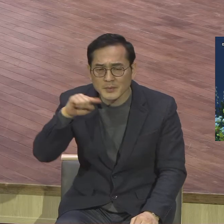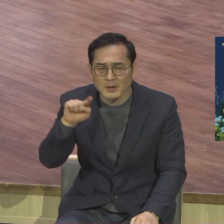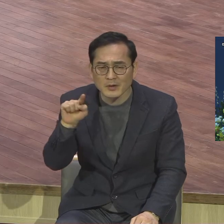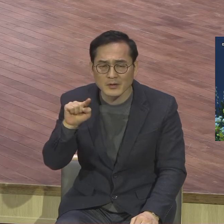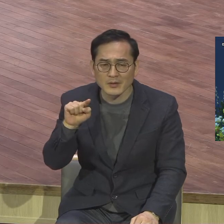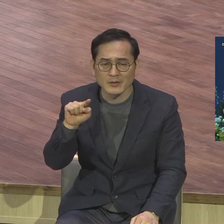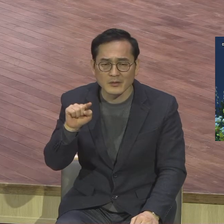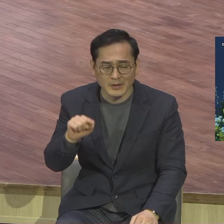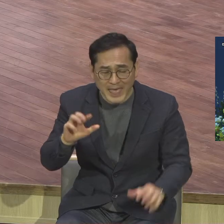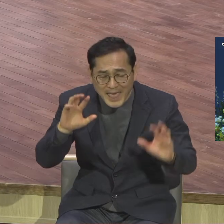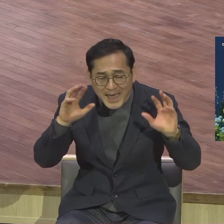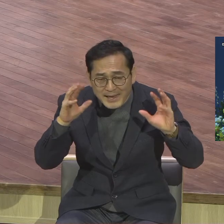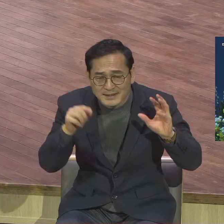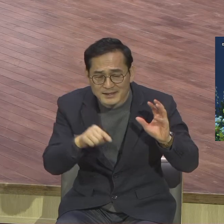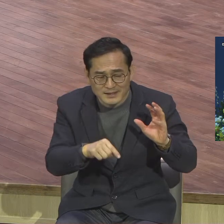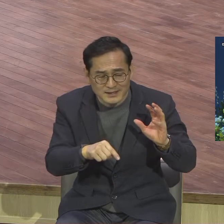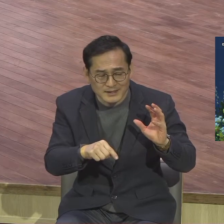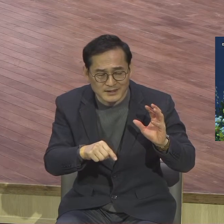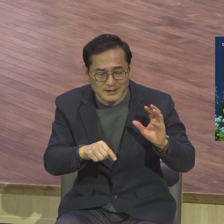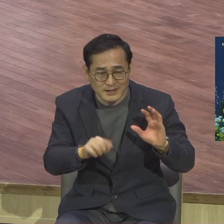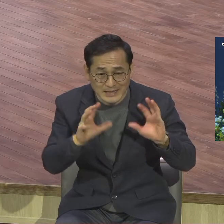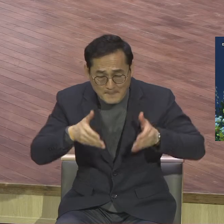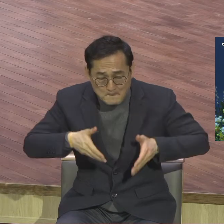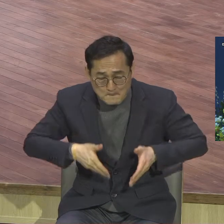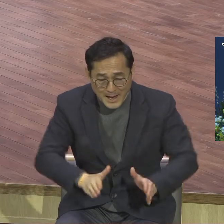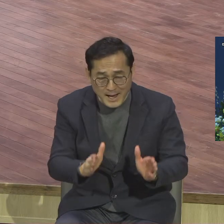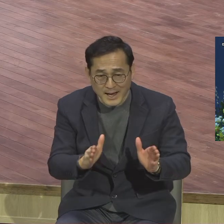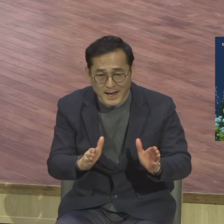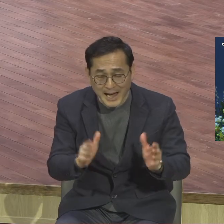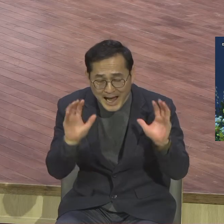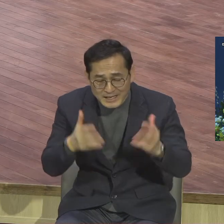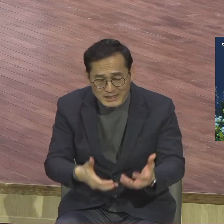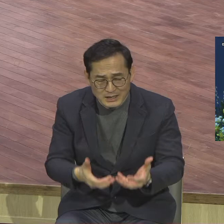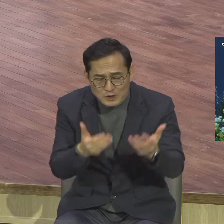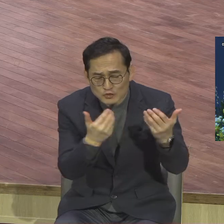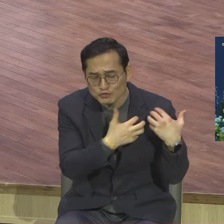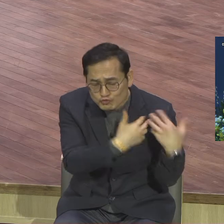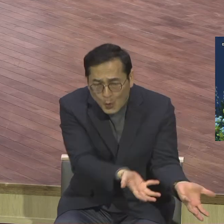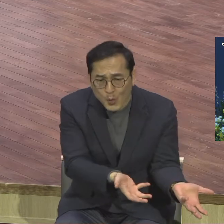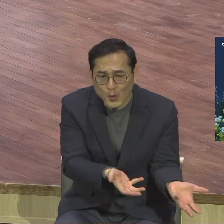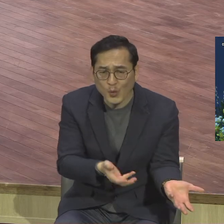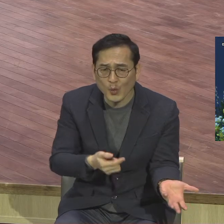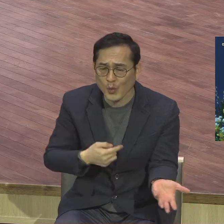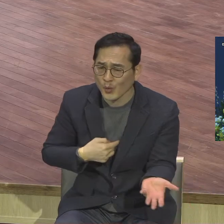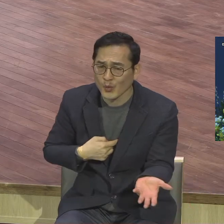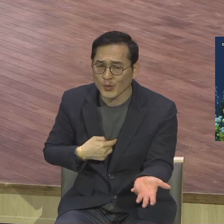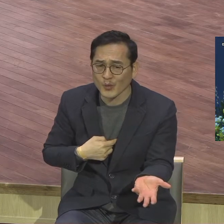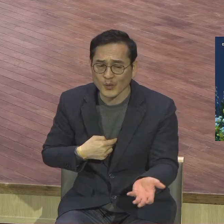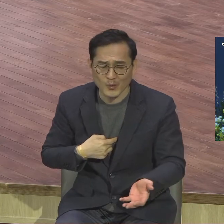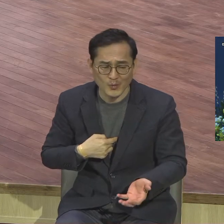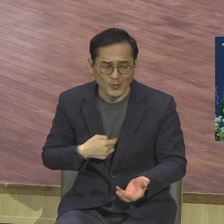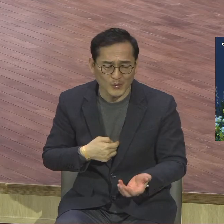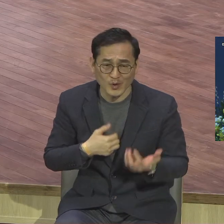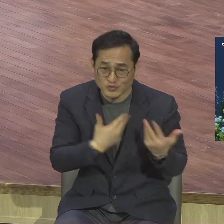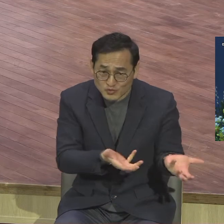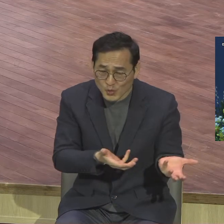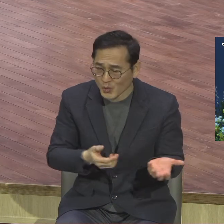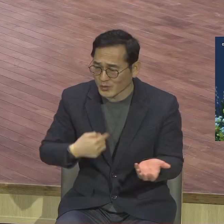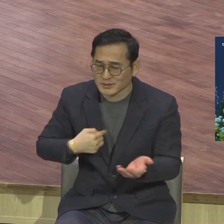아이를 태어났는데 이 태어난 아이를 그냥 놔두고 어머니 홀로 떠난 것과 똑같은